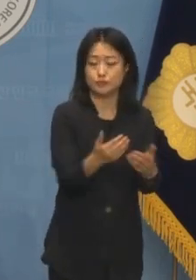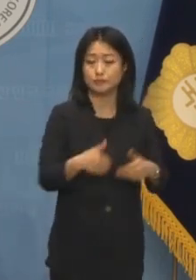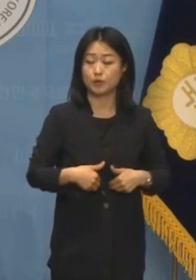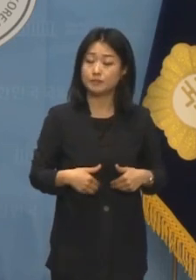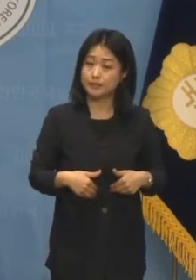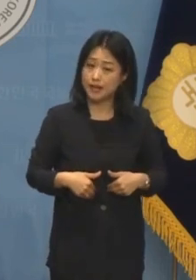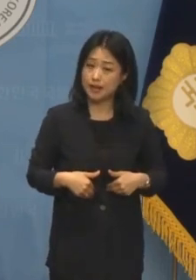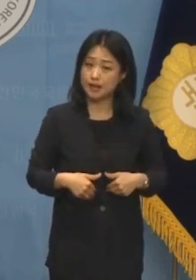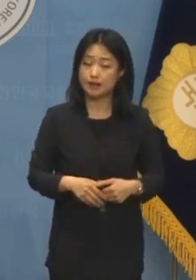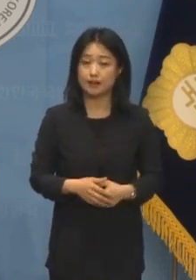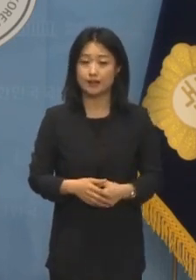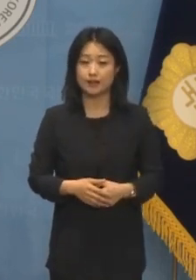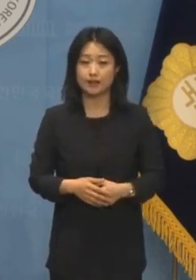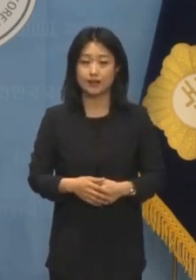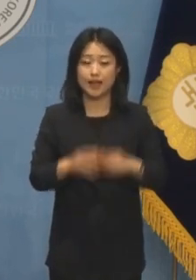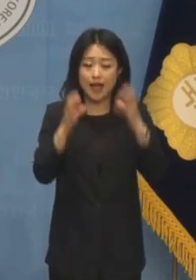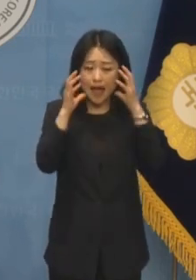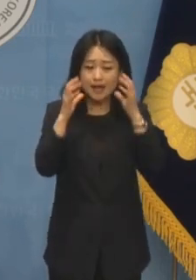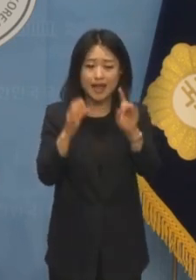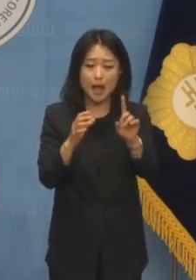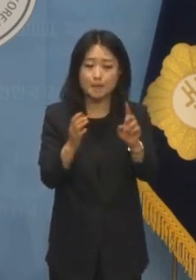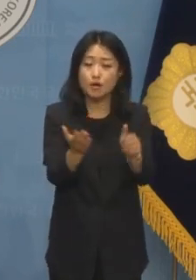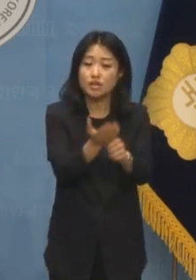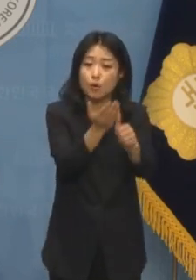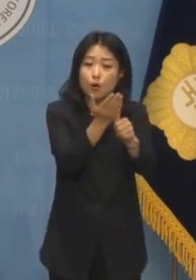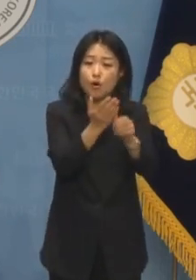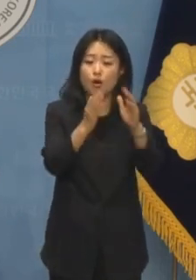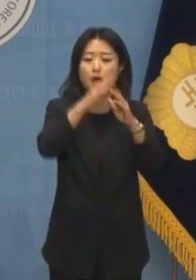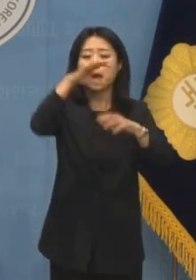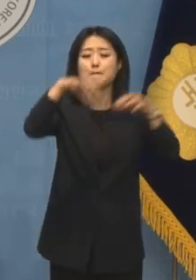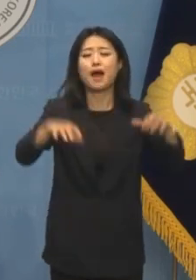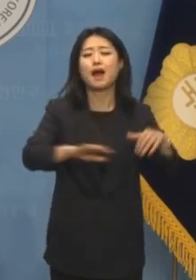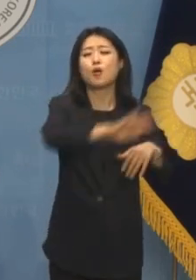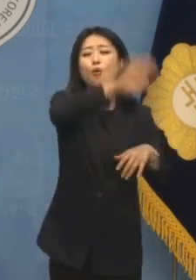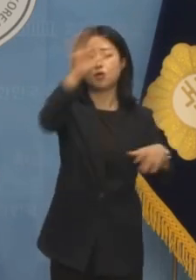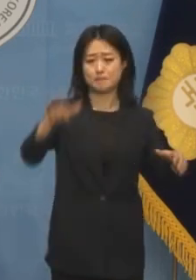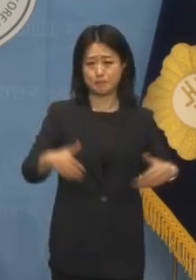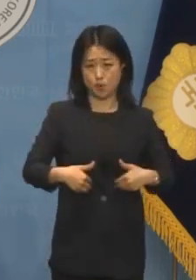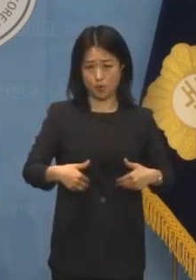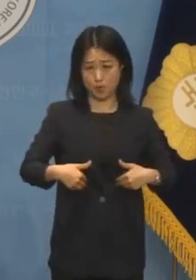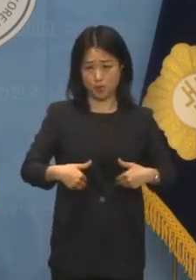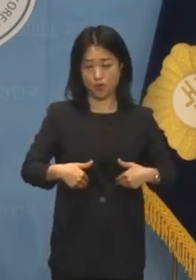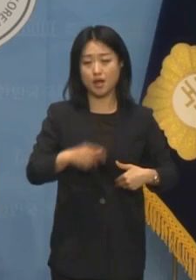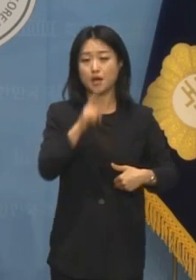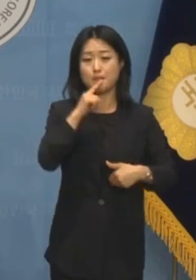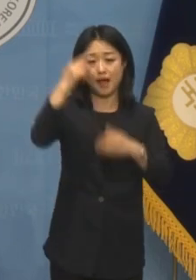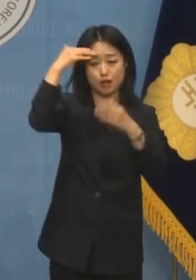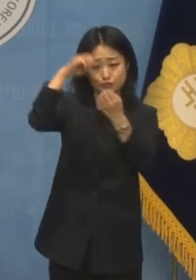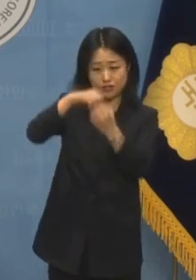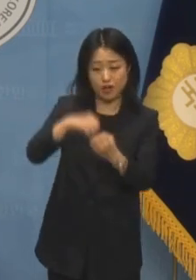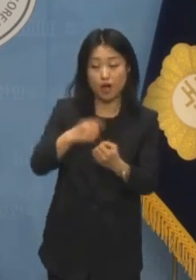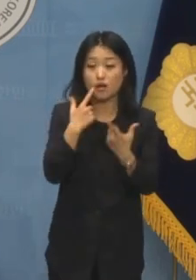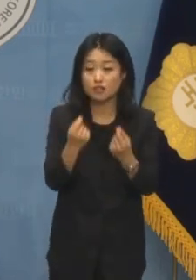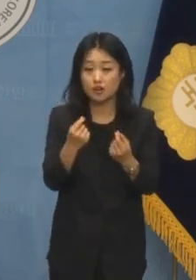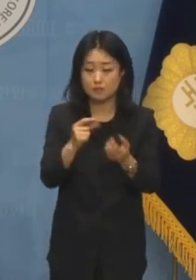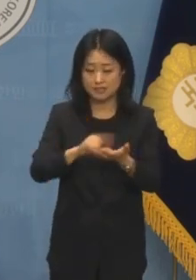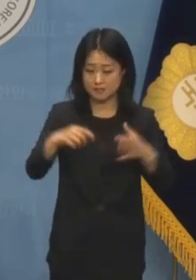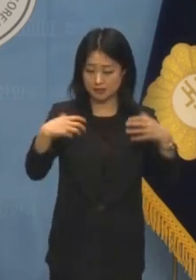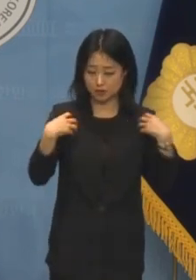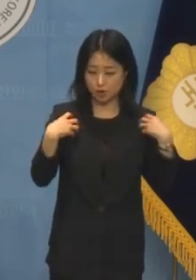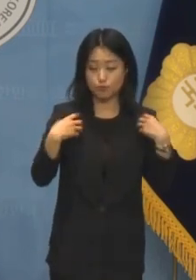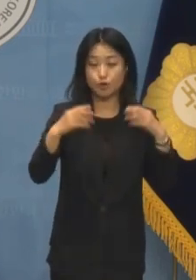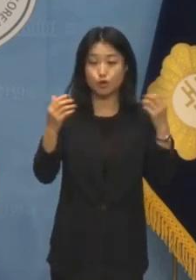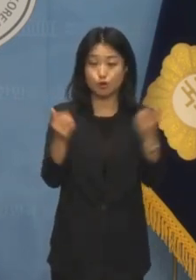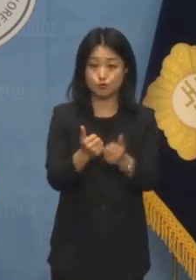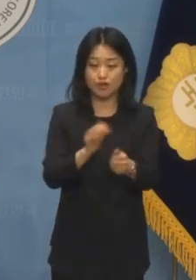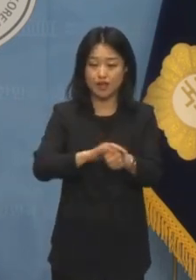한 아이를 키우기 위해 온 마을이 필요하다는 말이 있습니다. 지자체장과 국회의